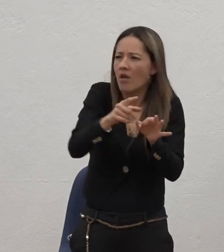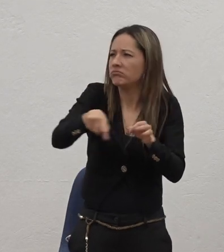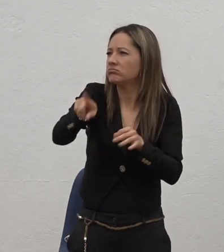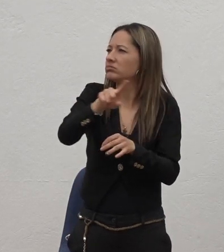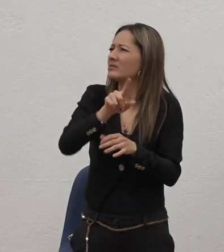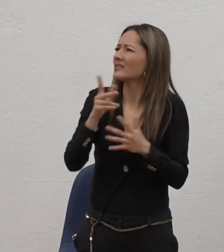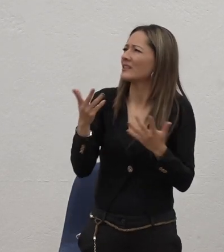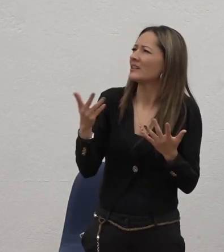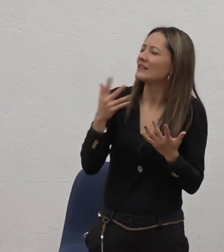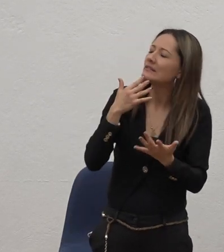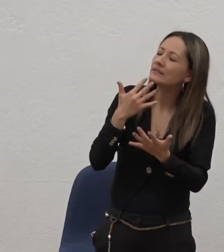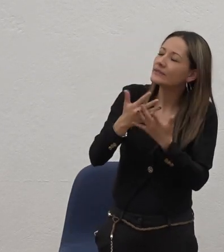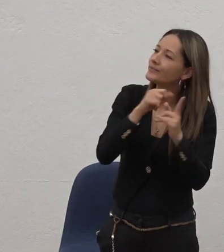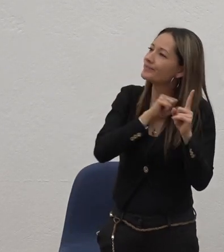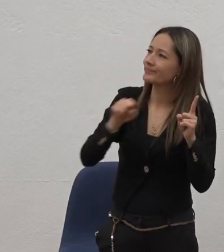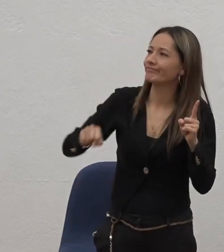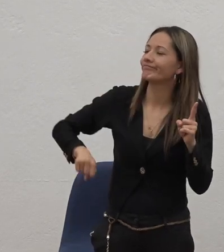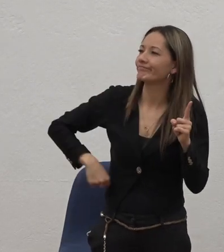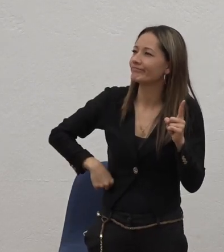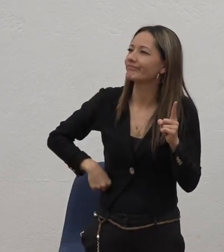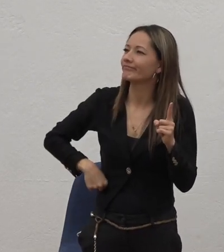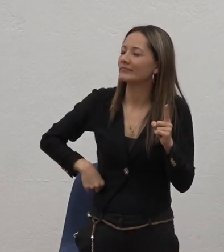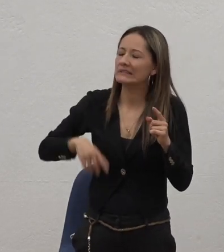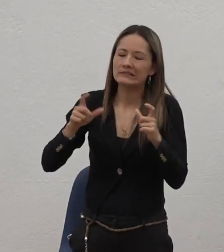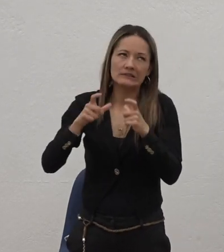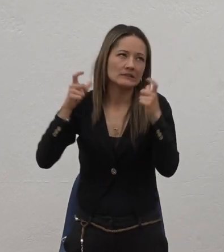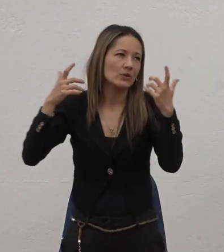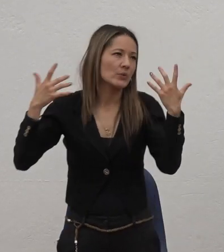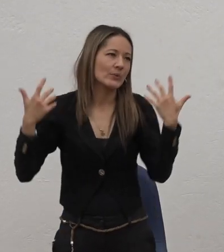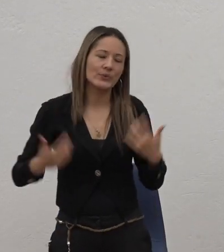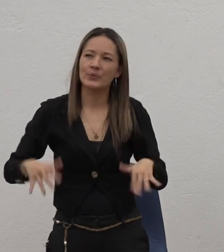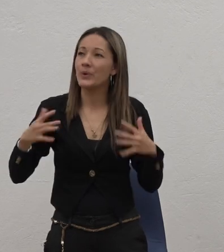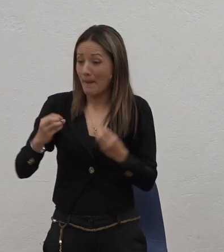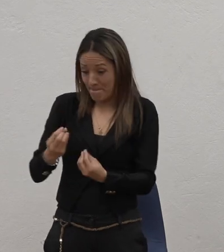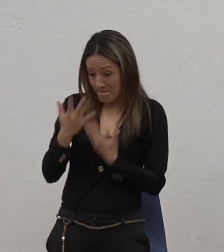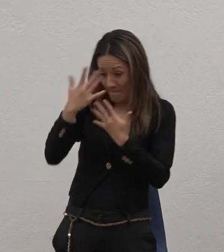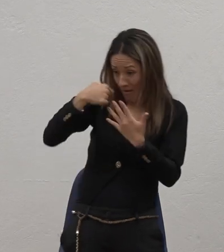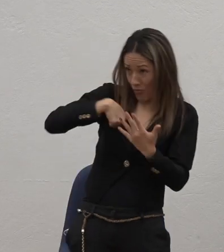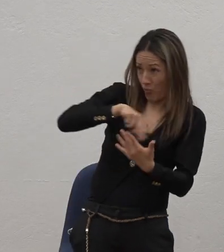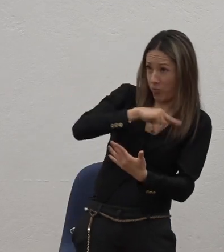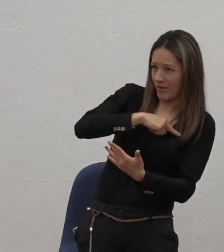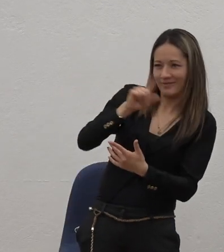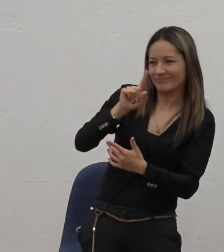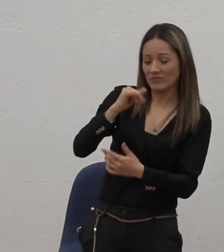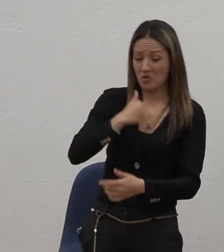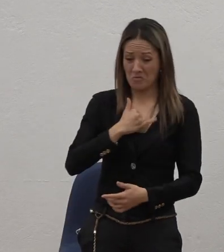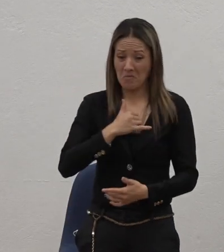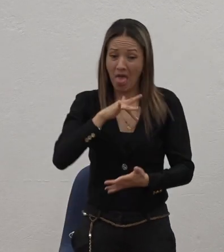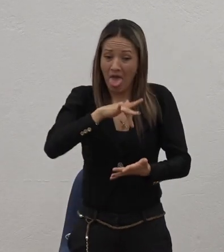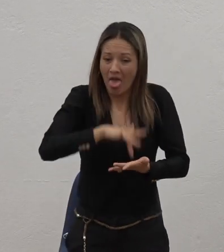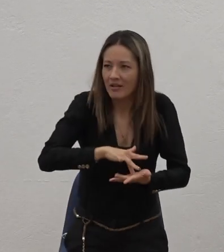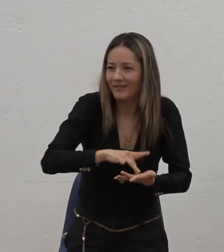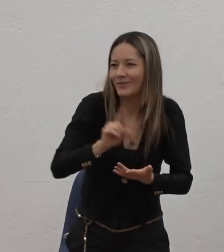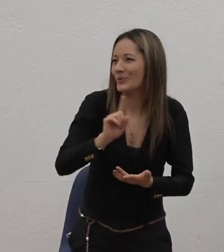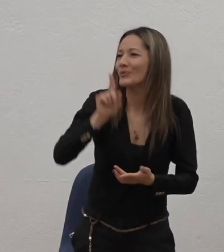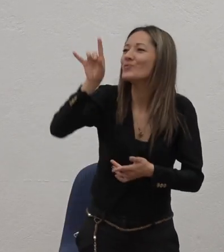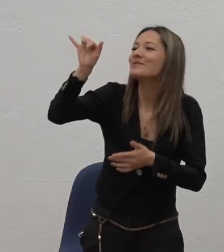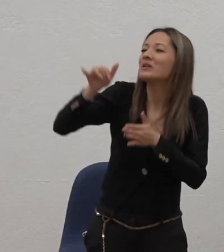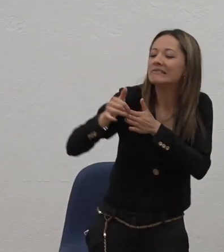Gracias Señor Porque Es inmerecido Señor Porque si fuera por nosotros No estaríamos acá Te doy gracias